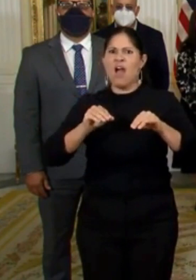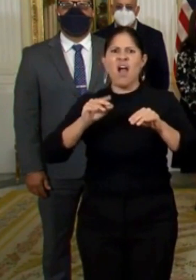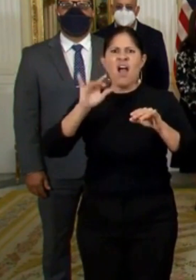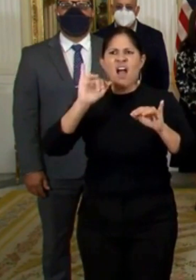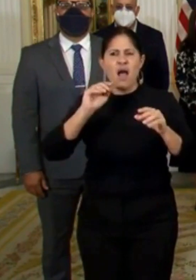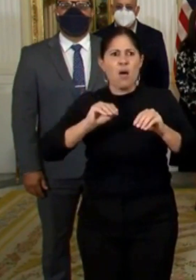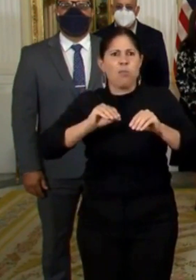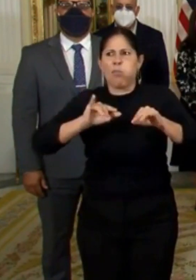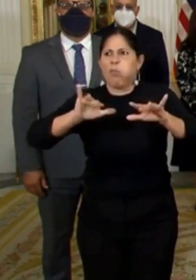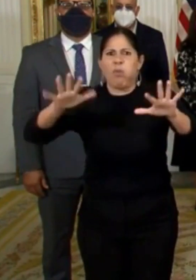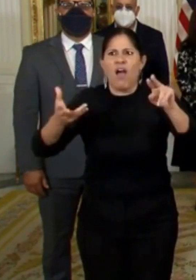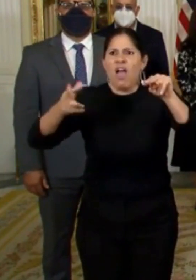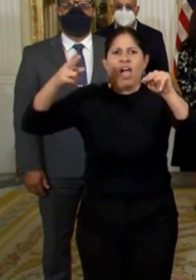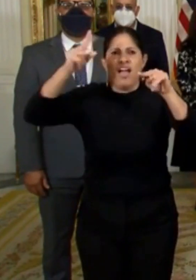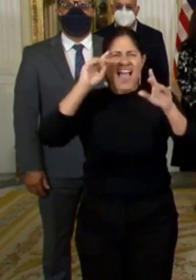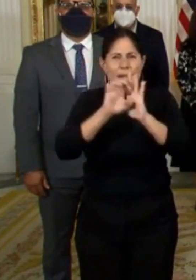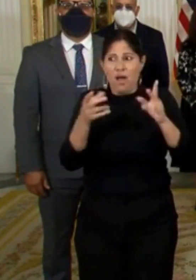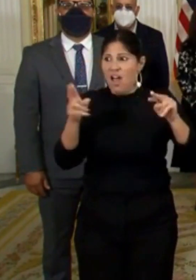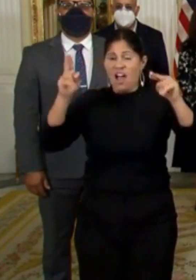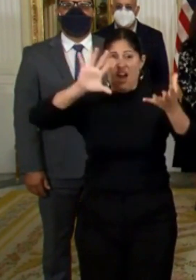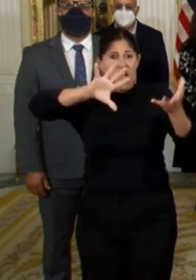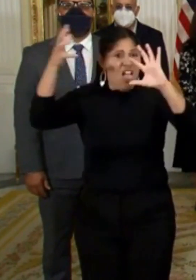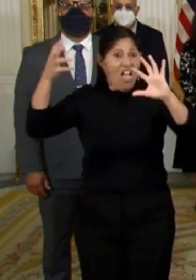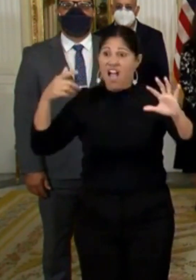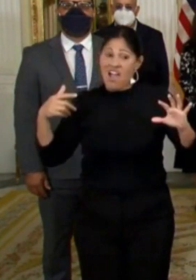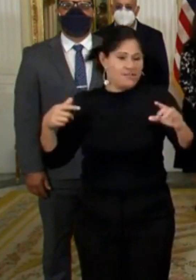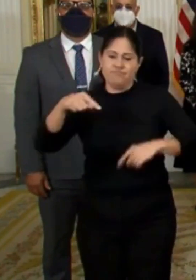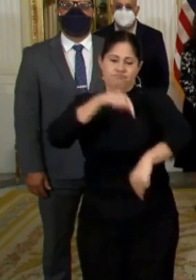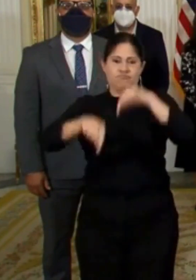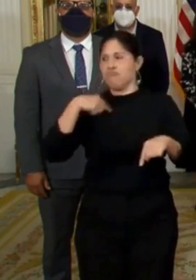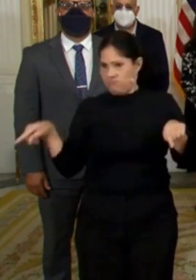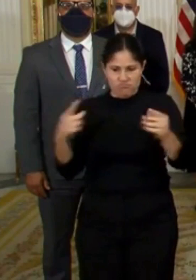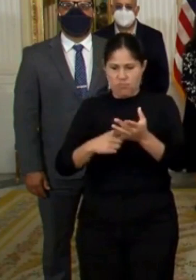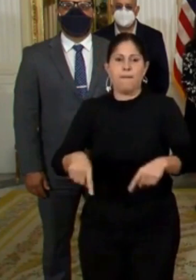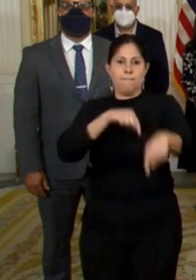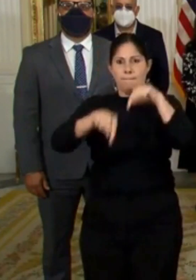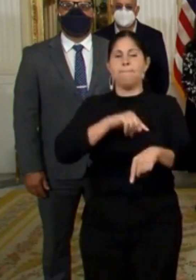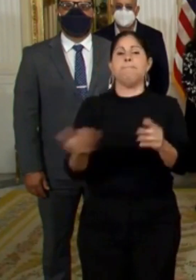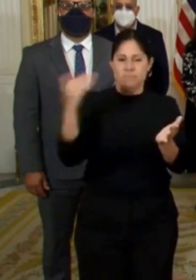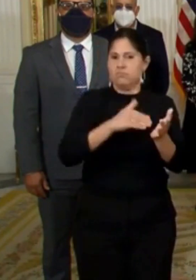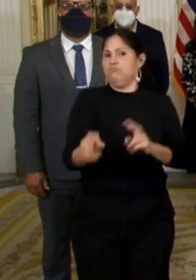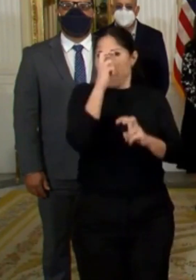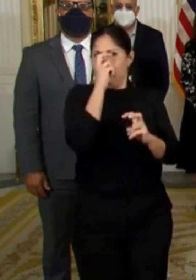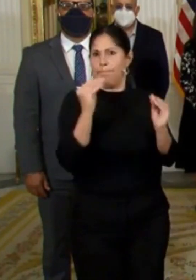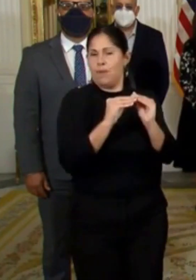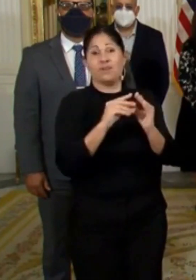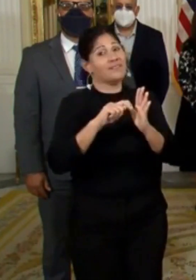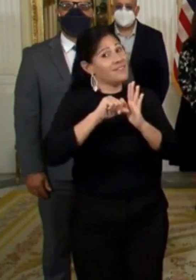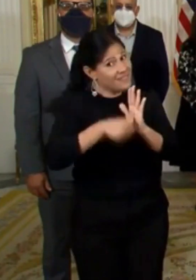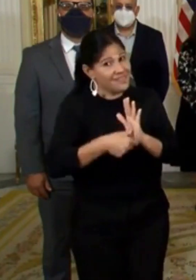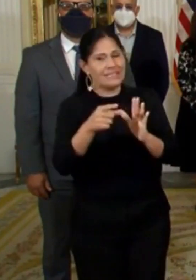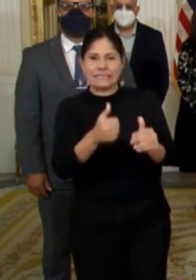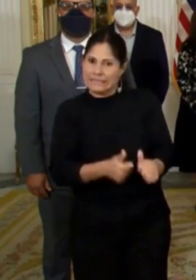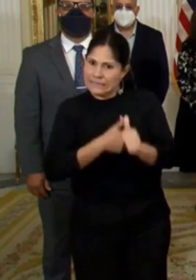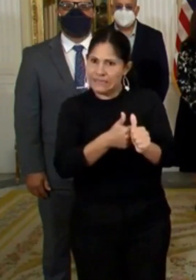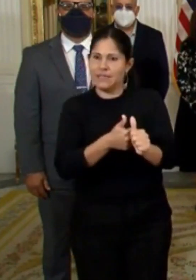represente riesgo para nuestro pueblo, retornaremos al estado actual. Insistimos, no vamos a poner